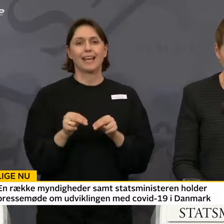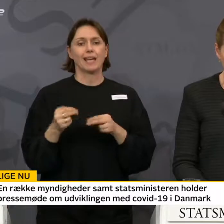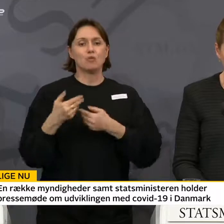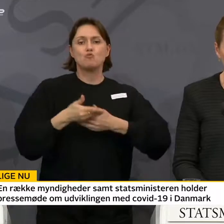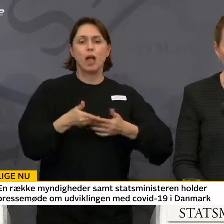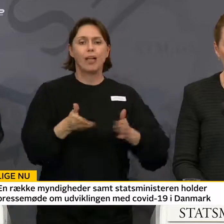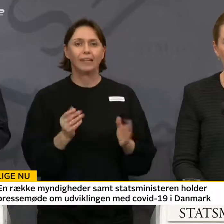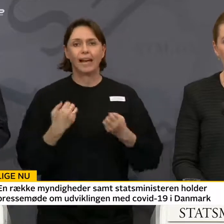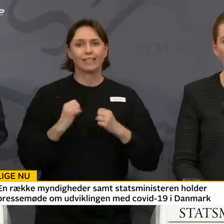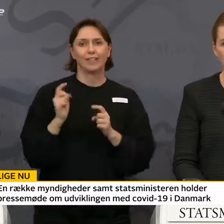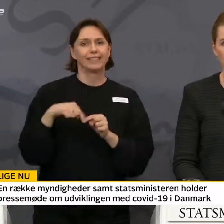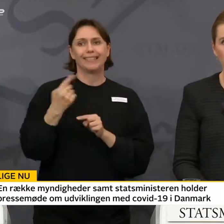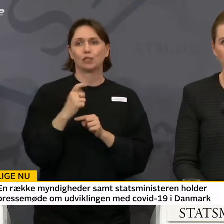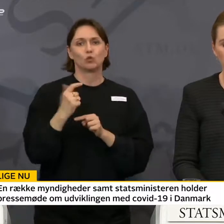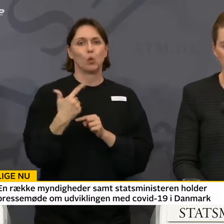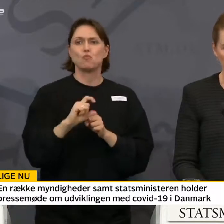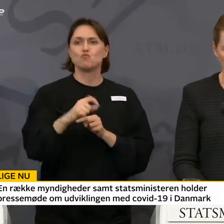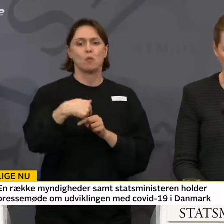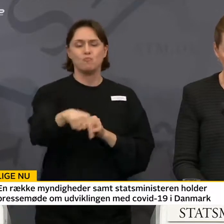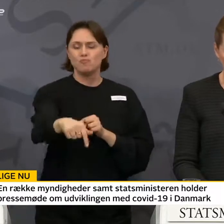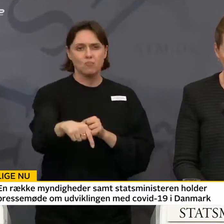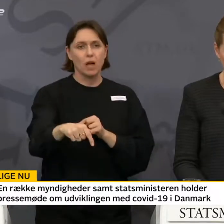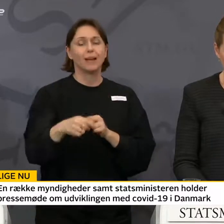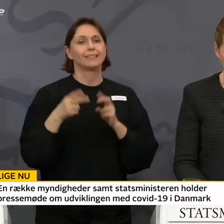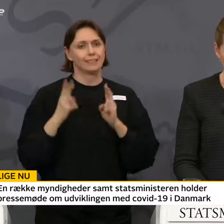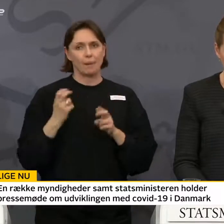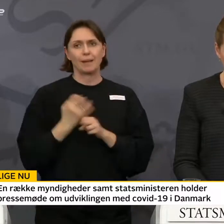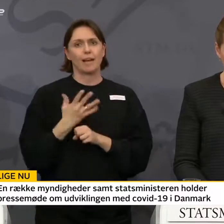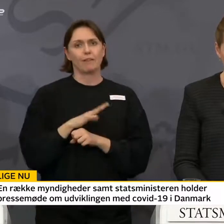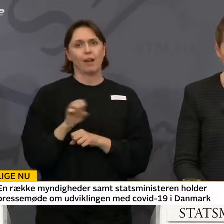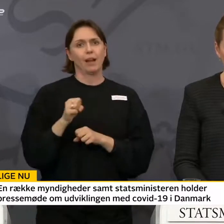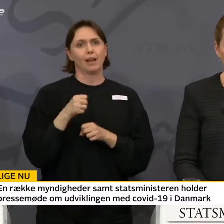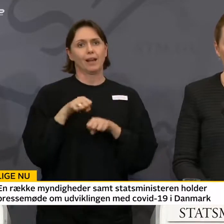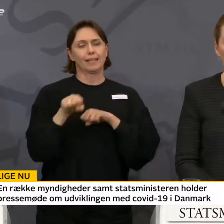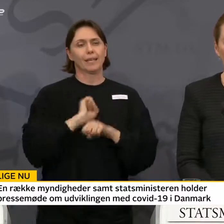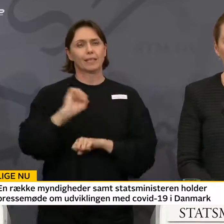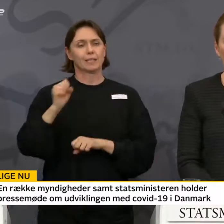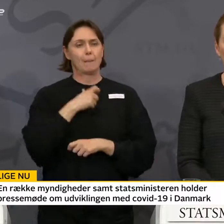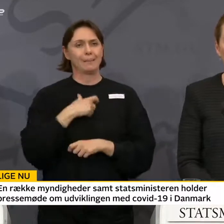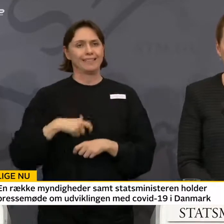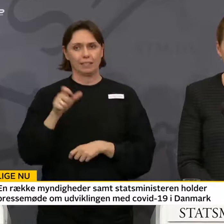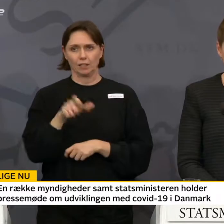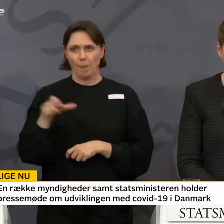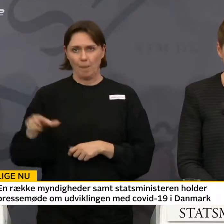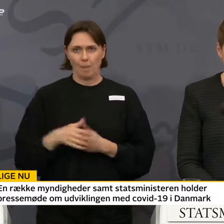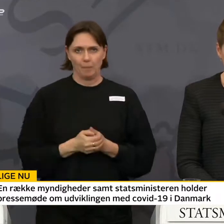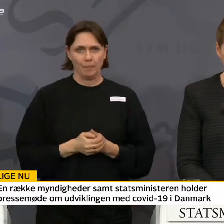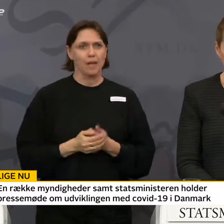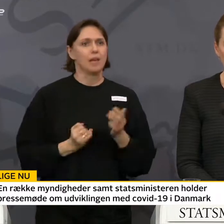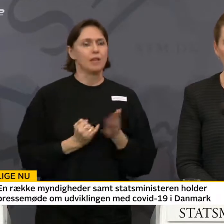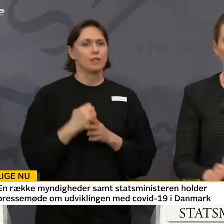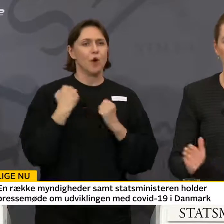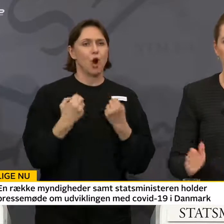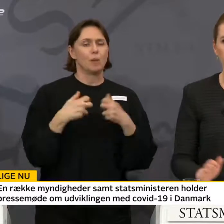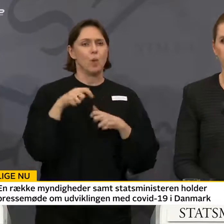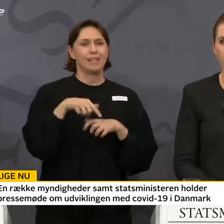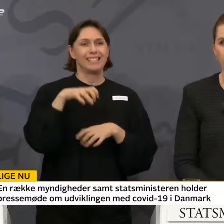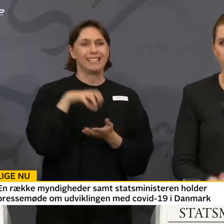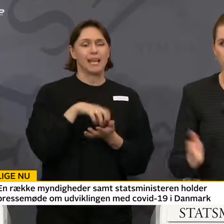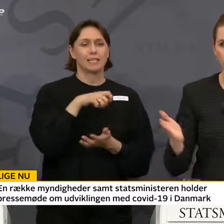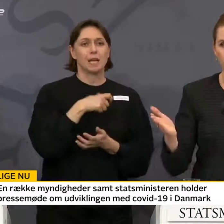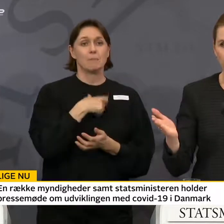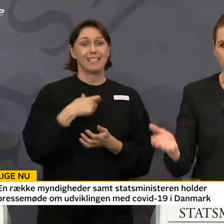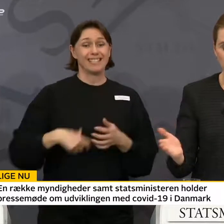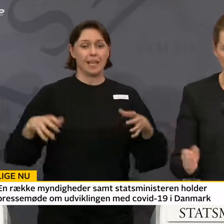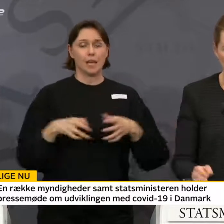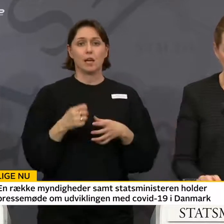næste 14 dage. Og det samme kommer til at gælde for regeringsministre. Når vi holder møder i statsministeriet nu, så sidder vi kun på hver